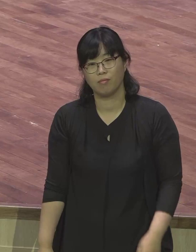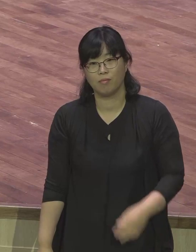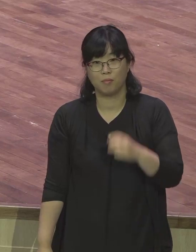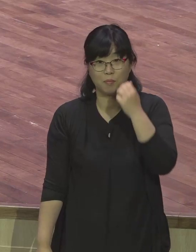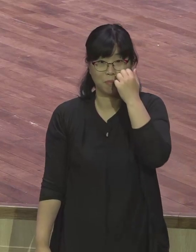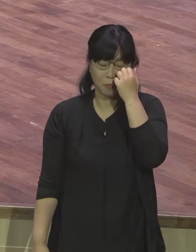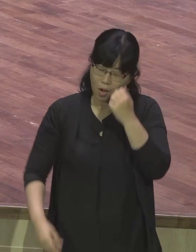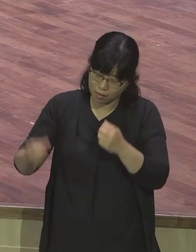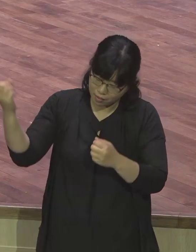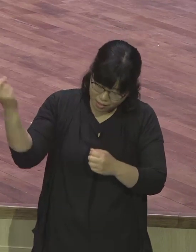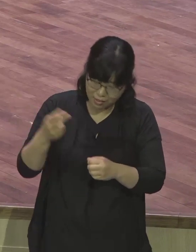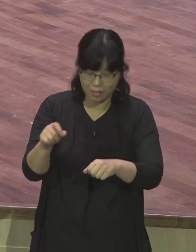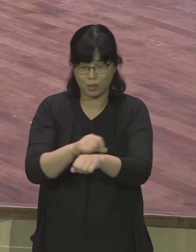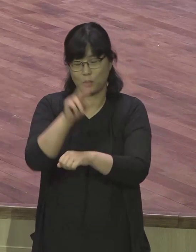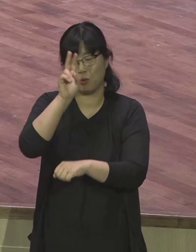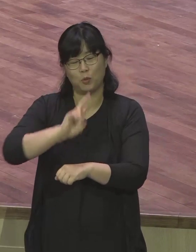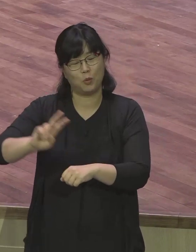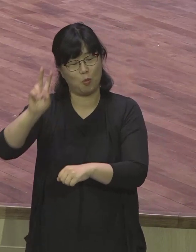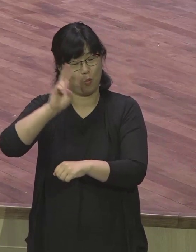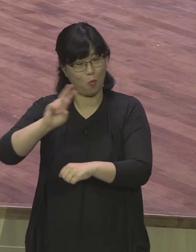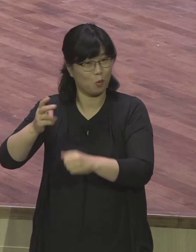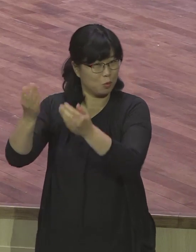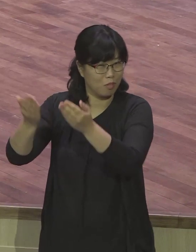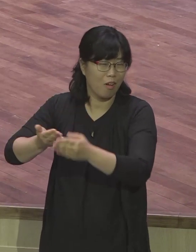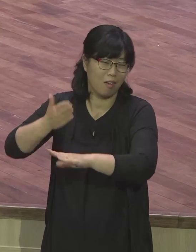다시 한번 특송해 주신 분들에게 우리 감사의 박수를 드리겠습니다.